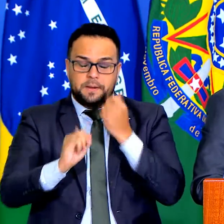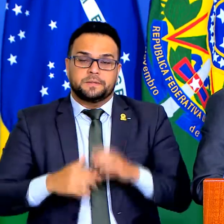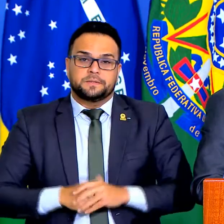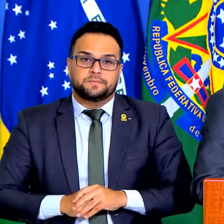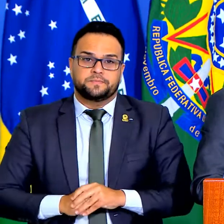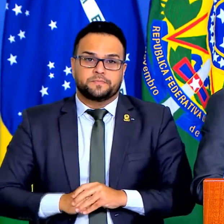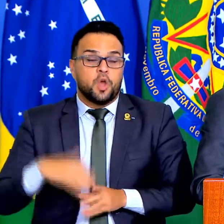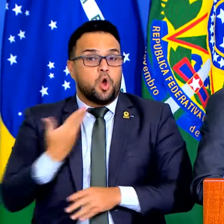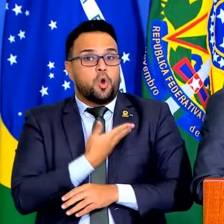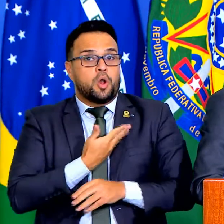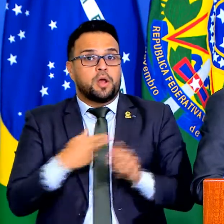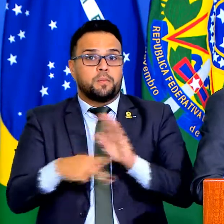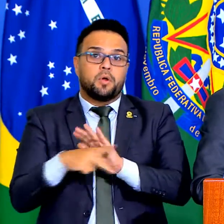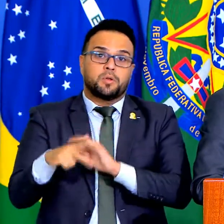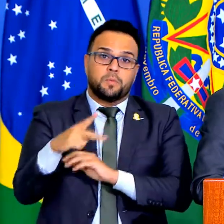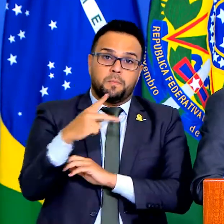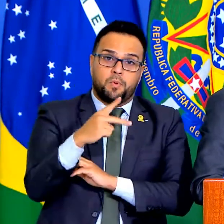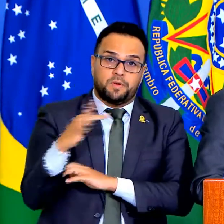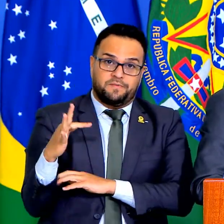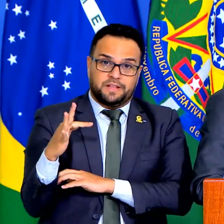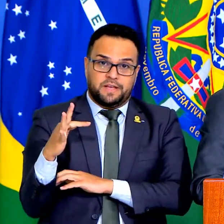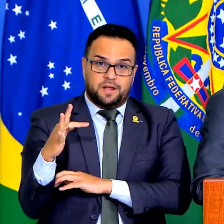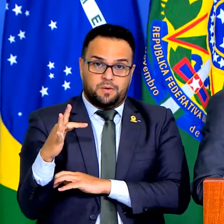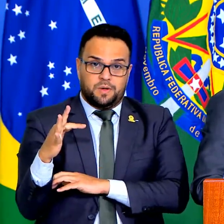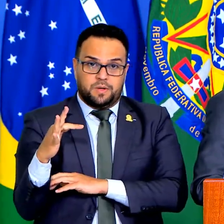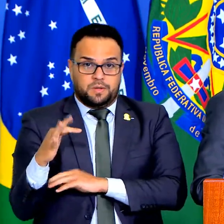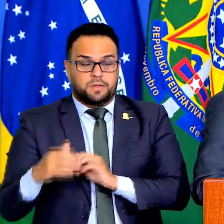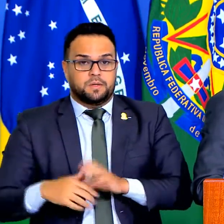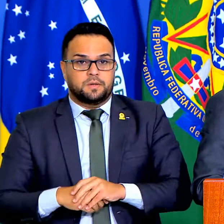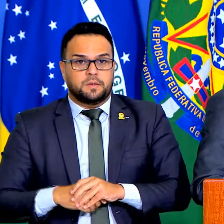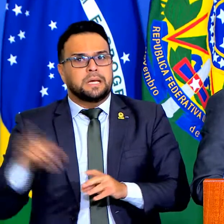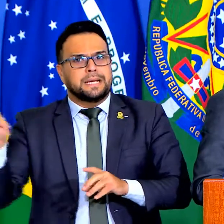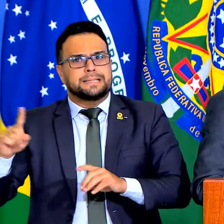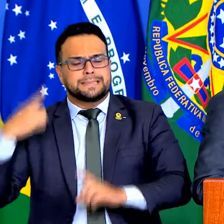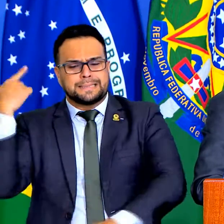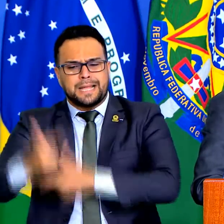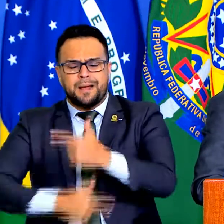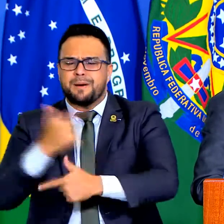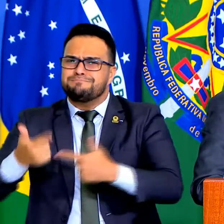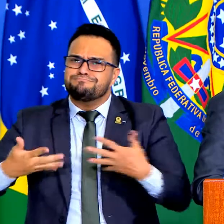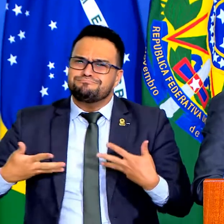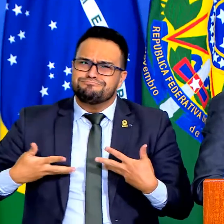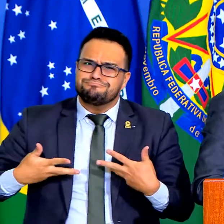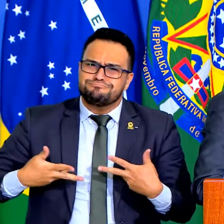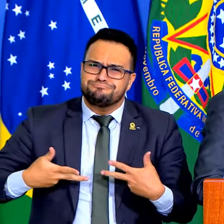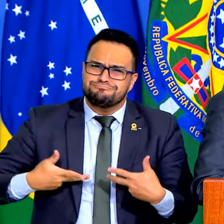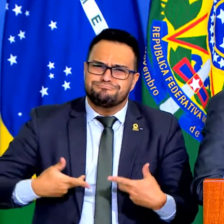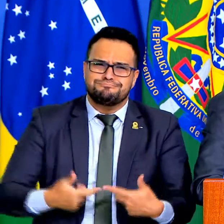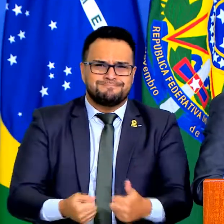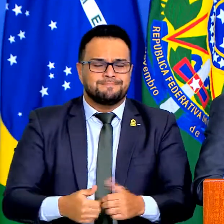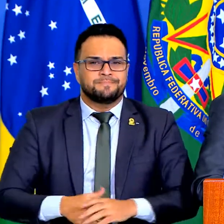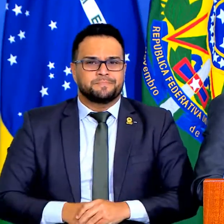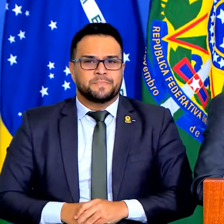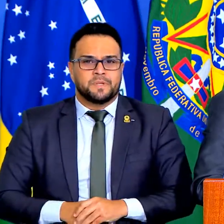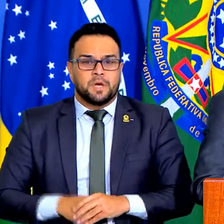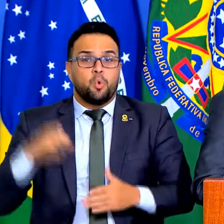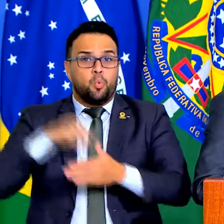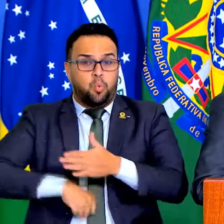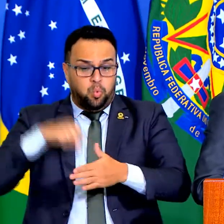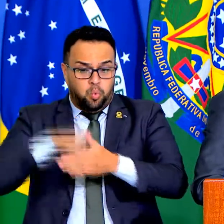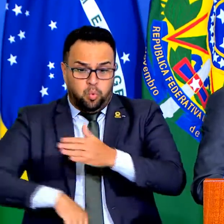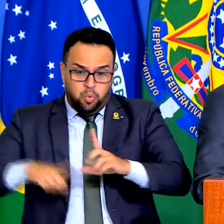colega da Polícia Federal, presidente da mesma, faz um trabalho excepcional, incansável, e uma luta